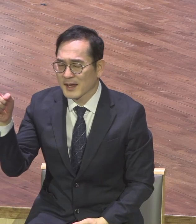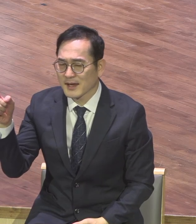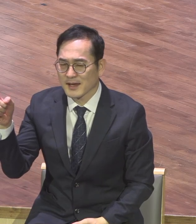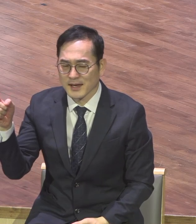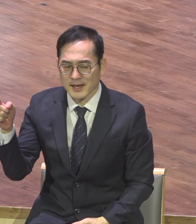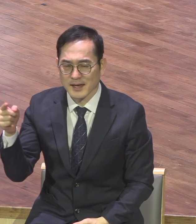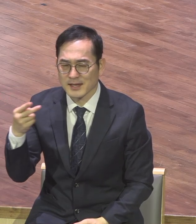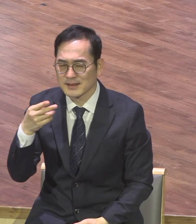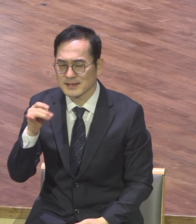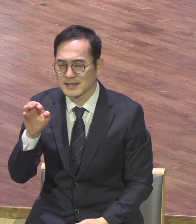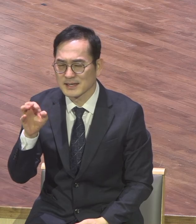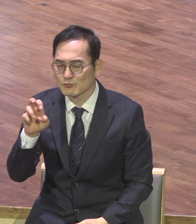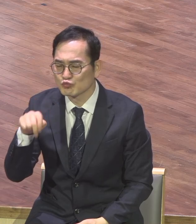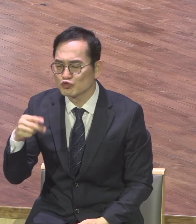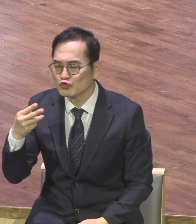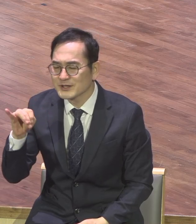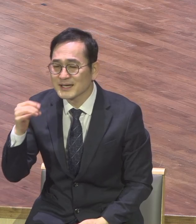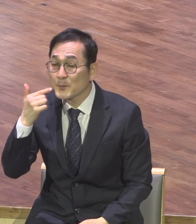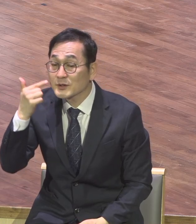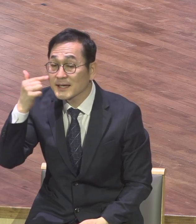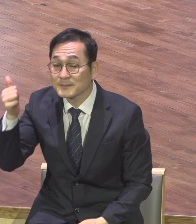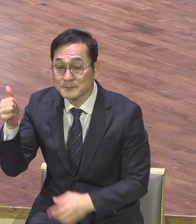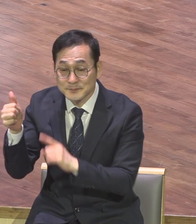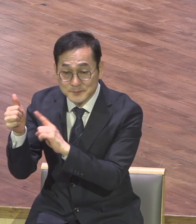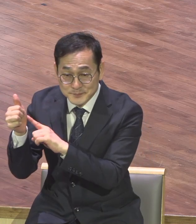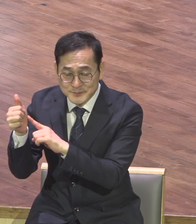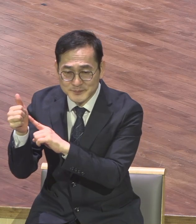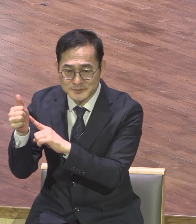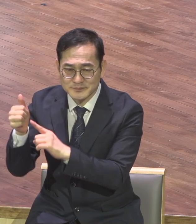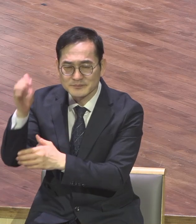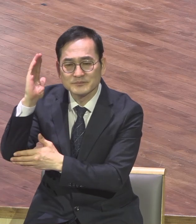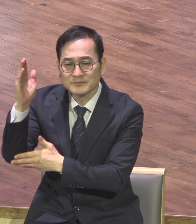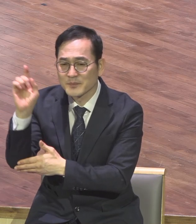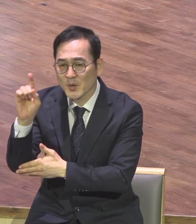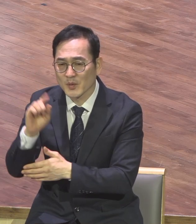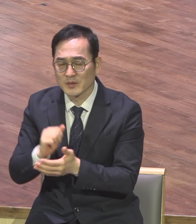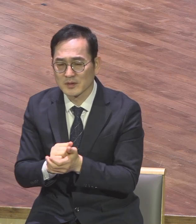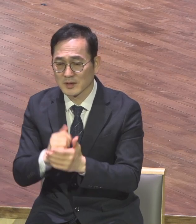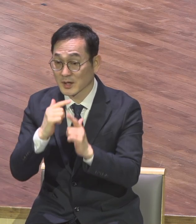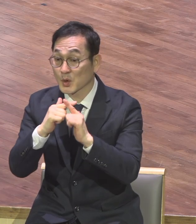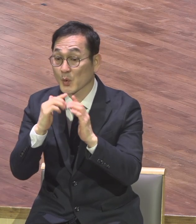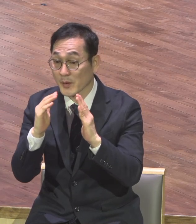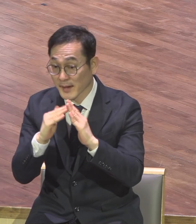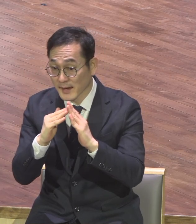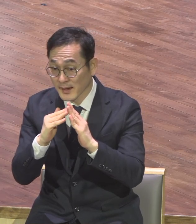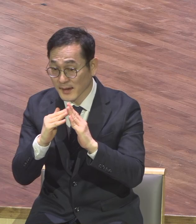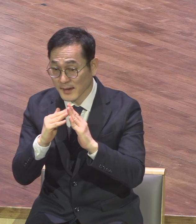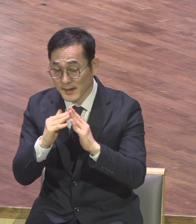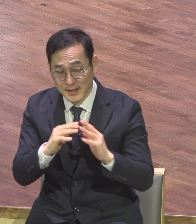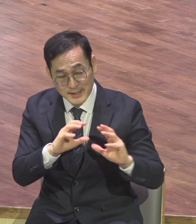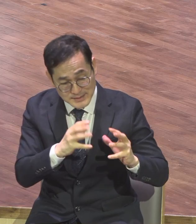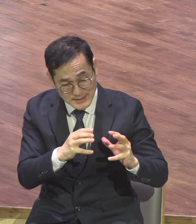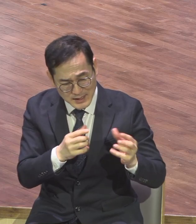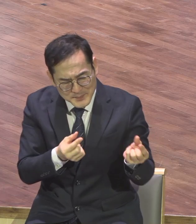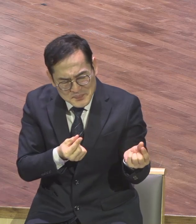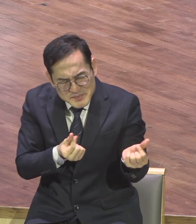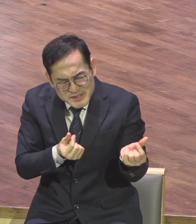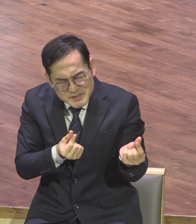디엘 무디 목사님이 교회에 대해서 이런 말을 했어요 교회가 세상과 비슷하게